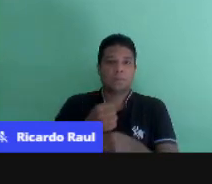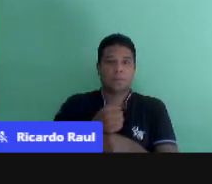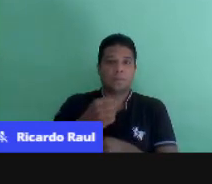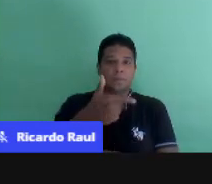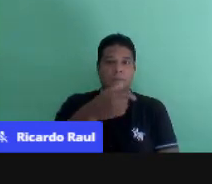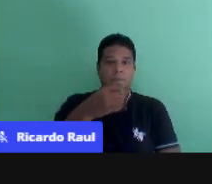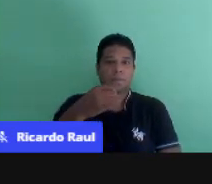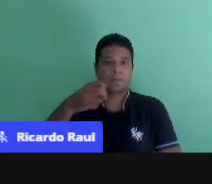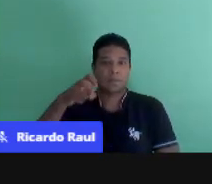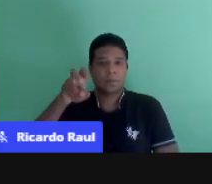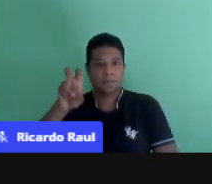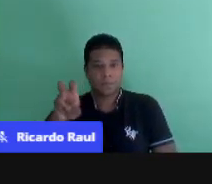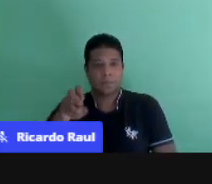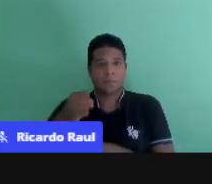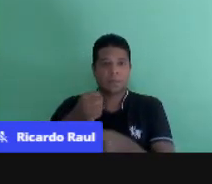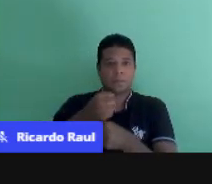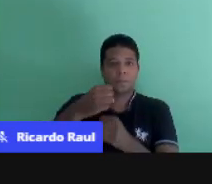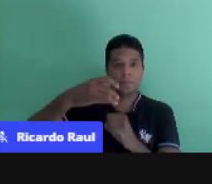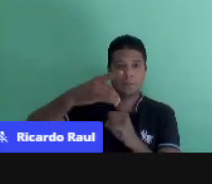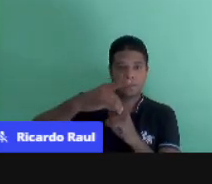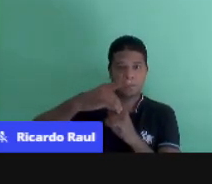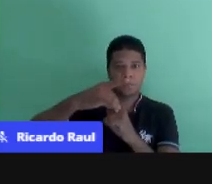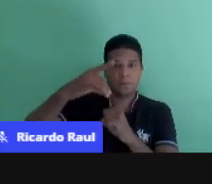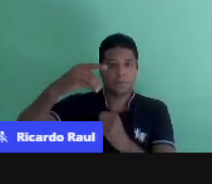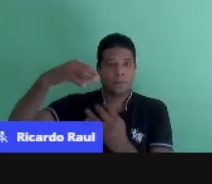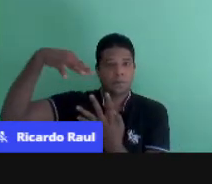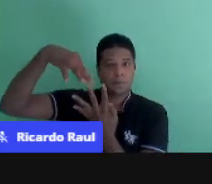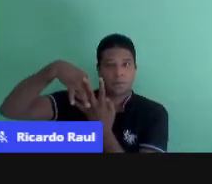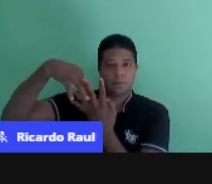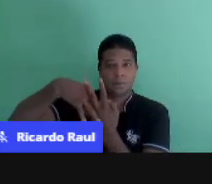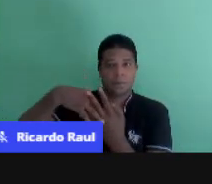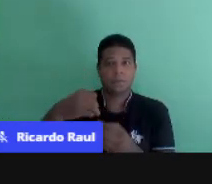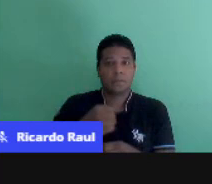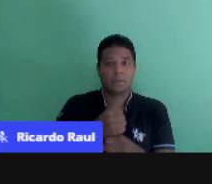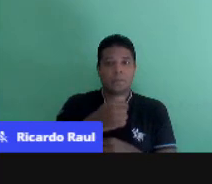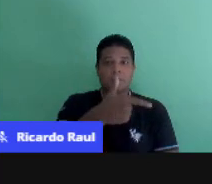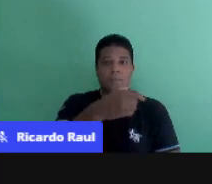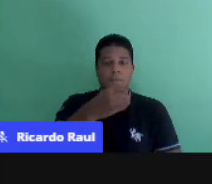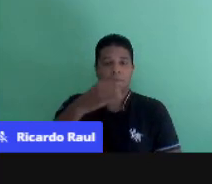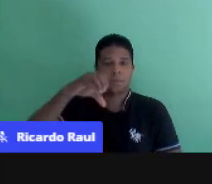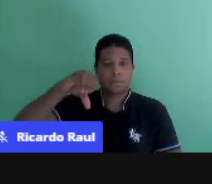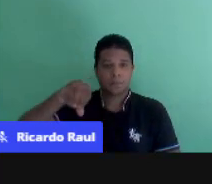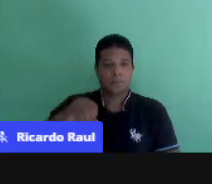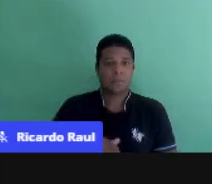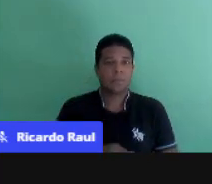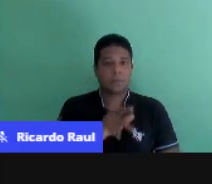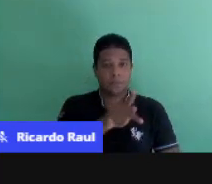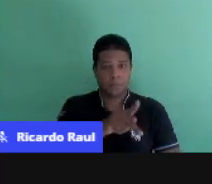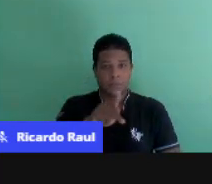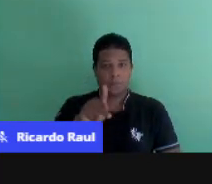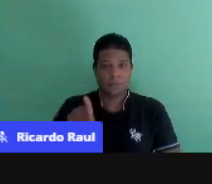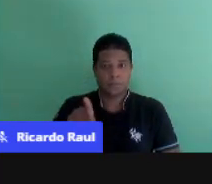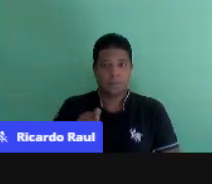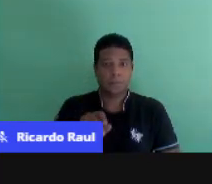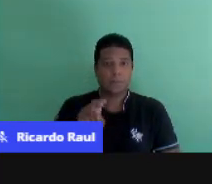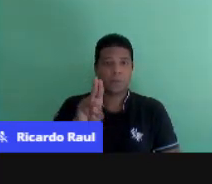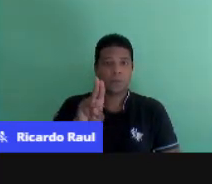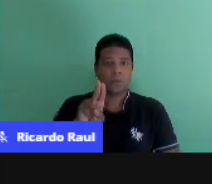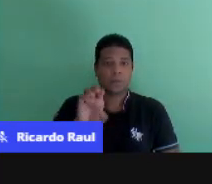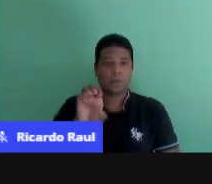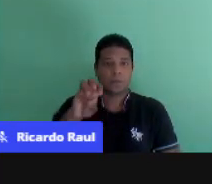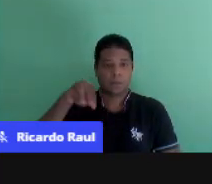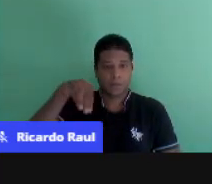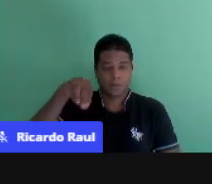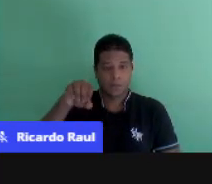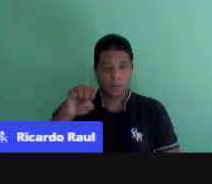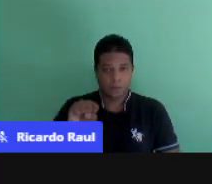doutorado pela Universidade Federal de Mato Grosso do Sul, em 2009. Foi professora da UEMES, Universidade Federal de